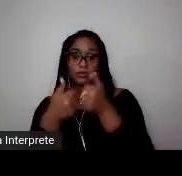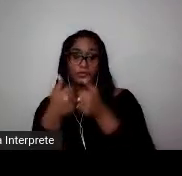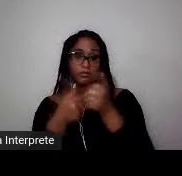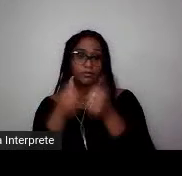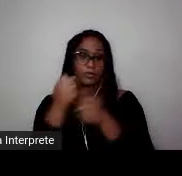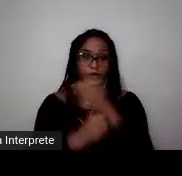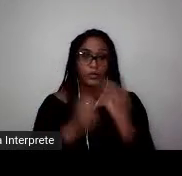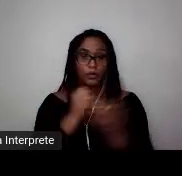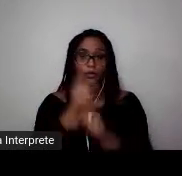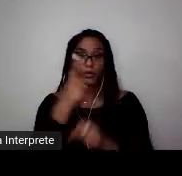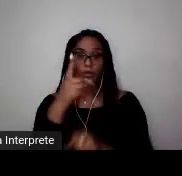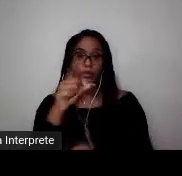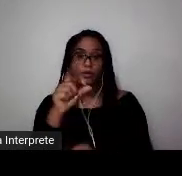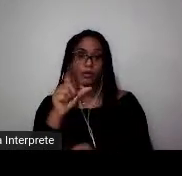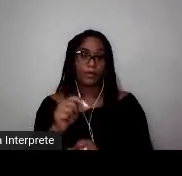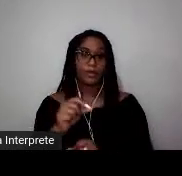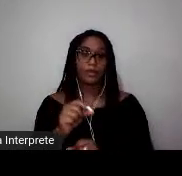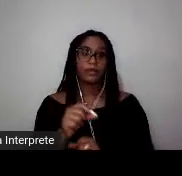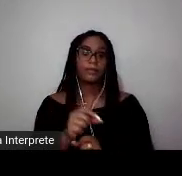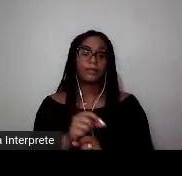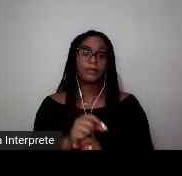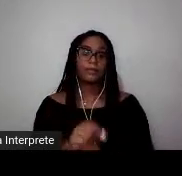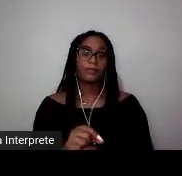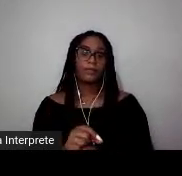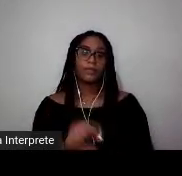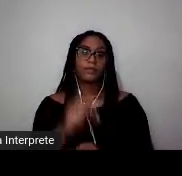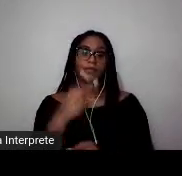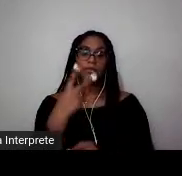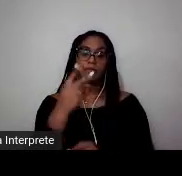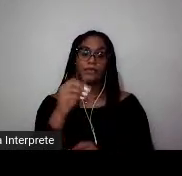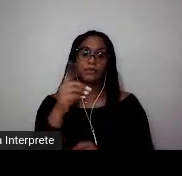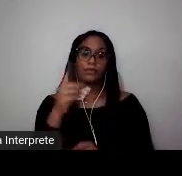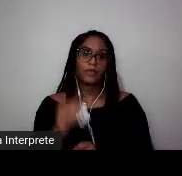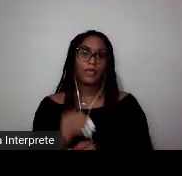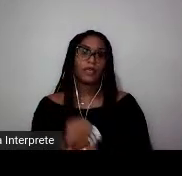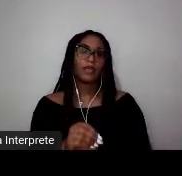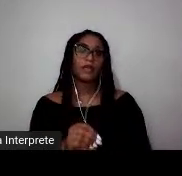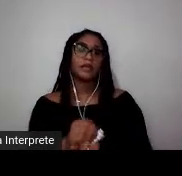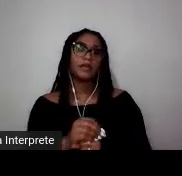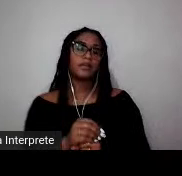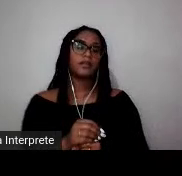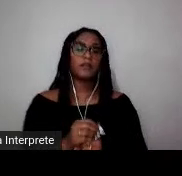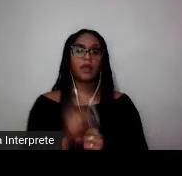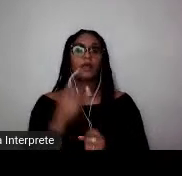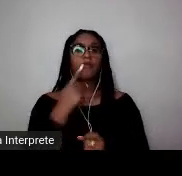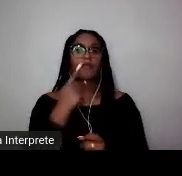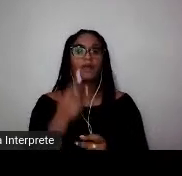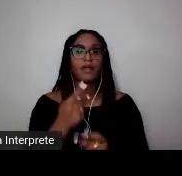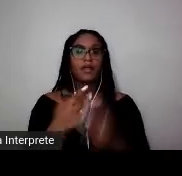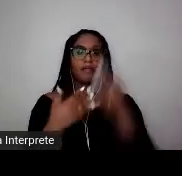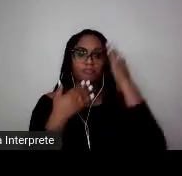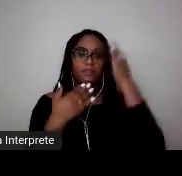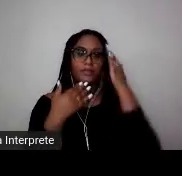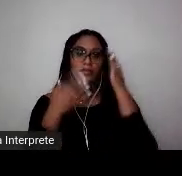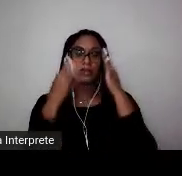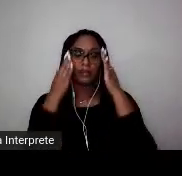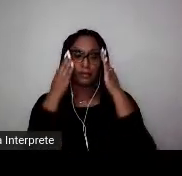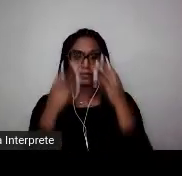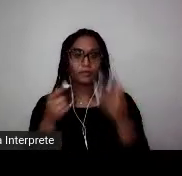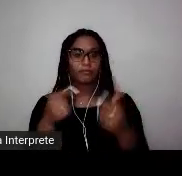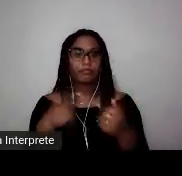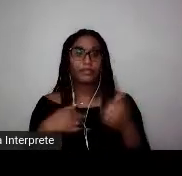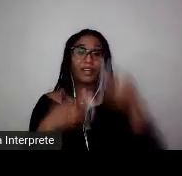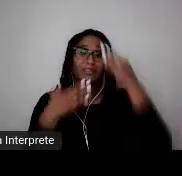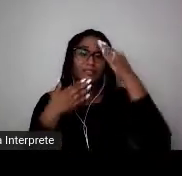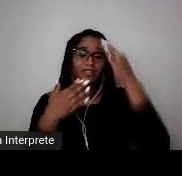no Brasil. Eu gostaria de iniciar minha fala agradecendo o convite para compor tão ilustre mês inaugural do evento Memória da